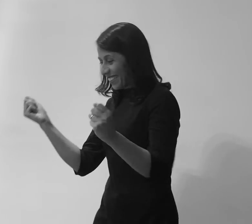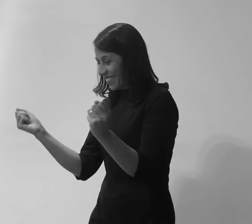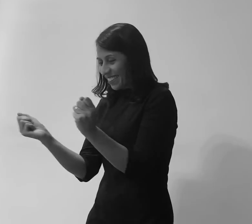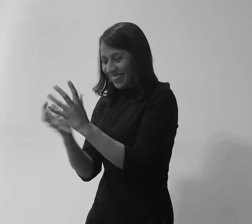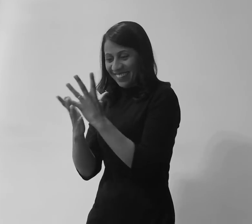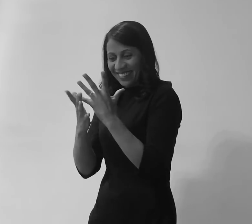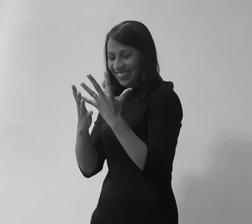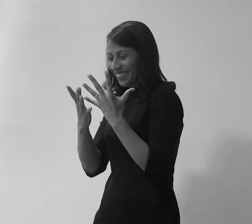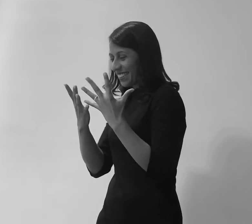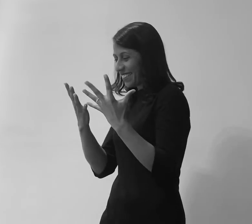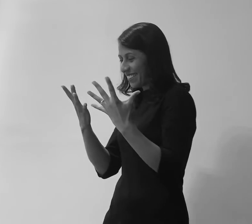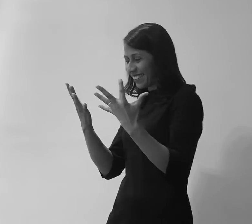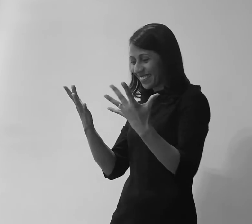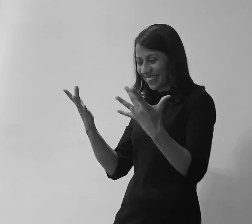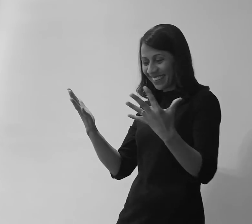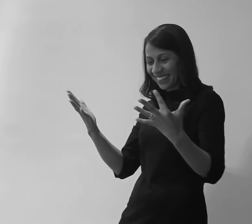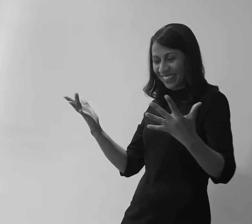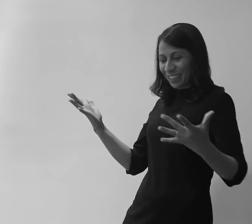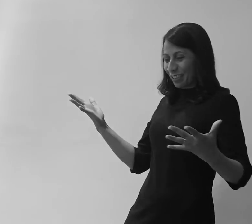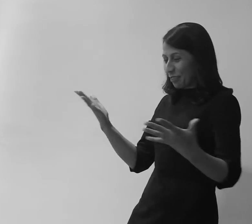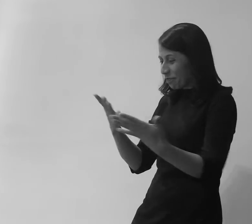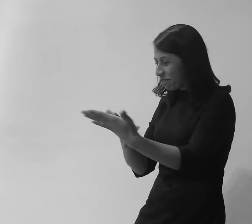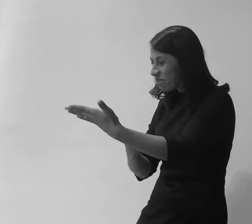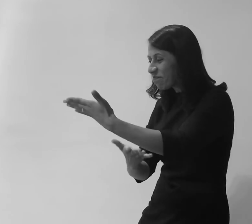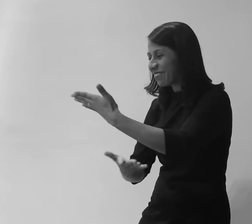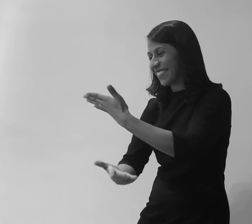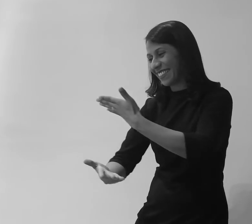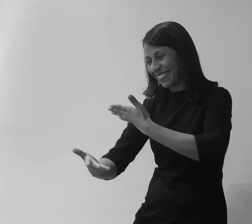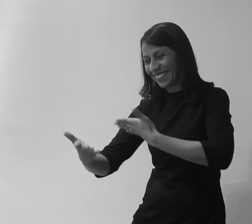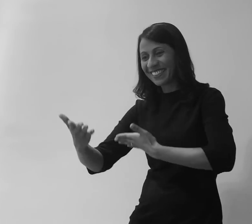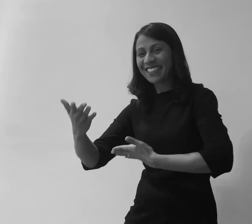farei cumprir